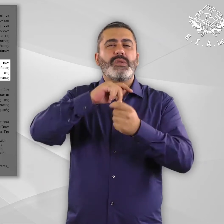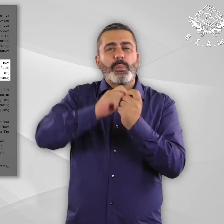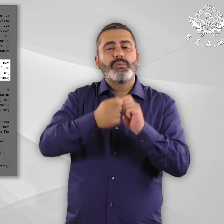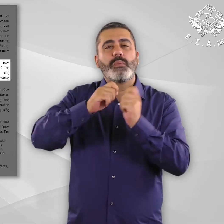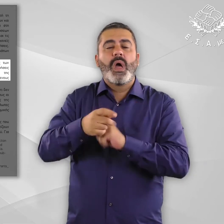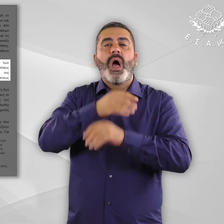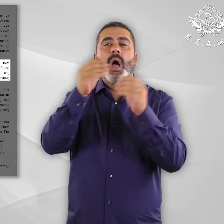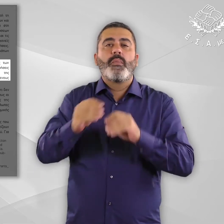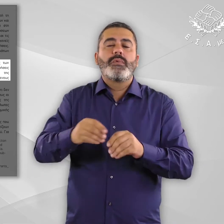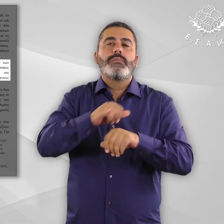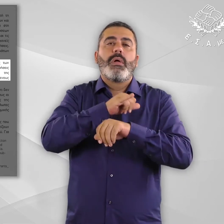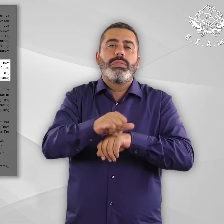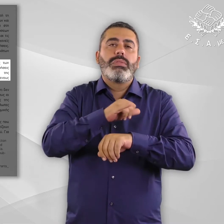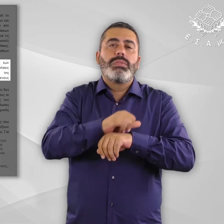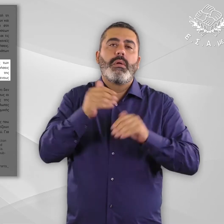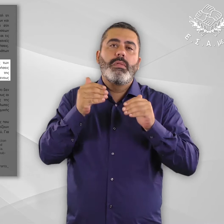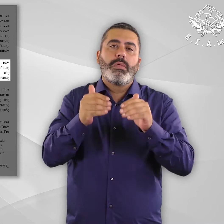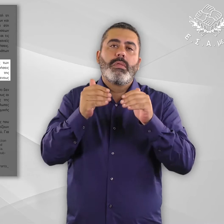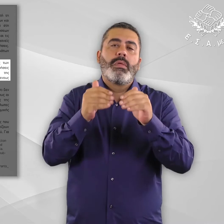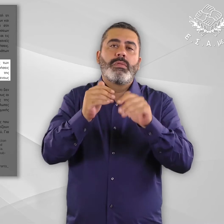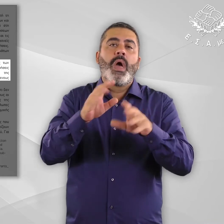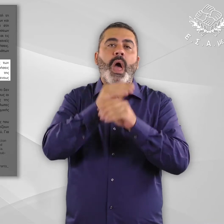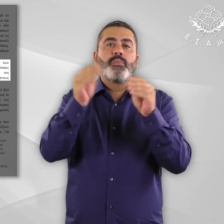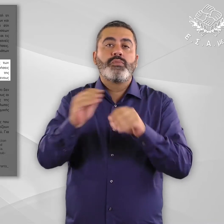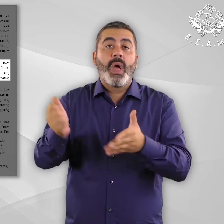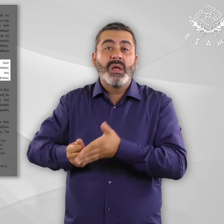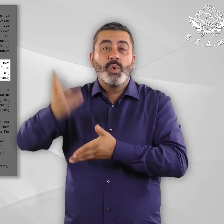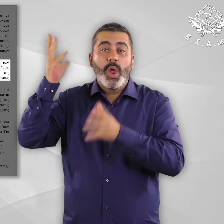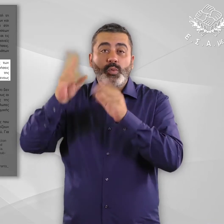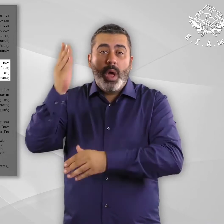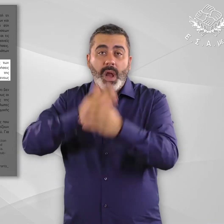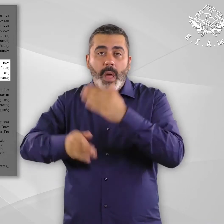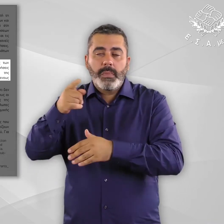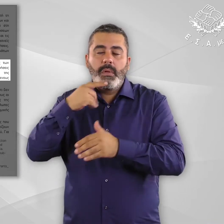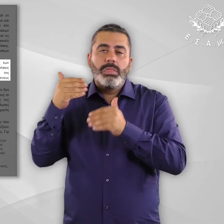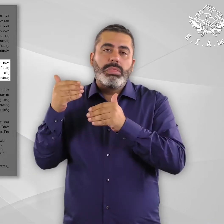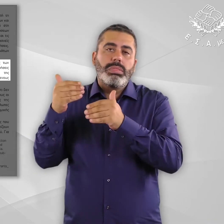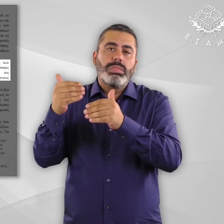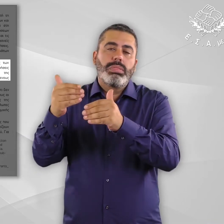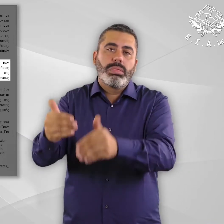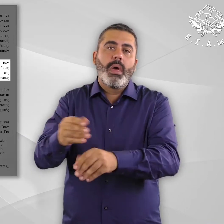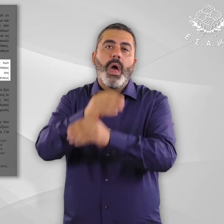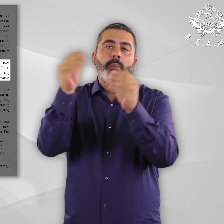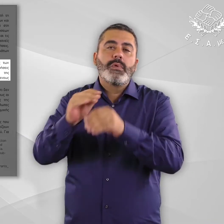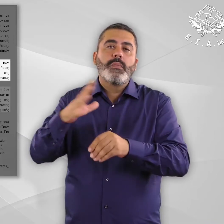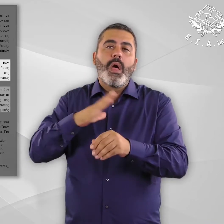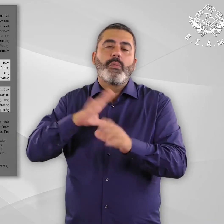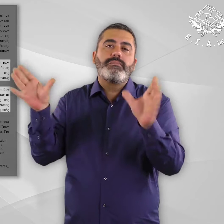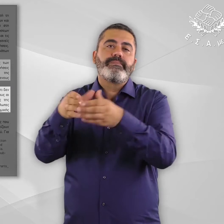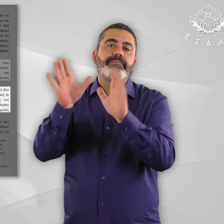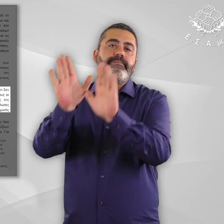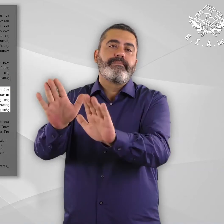καθυστερήσεις στην εγκαίρια εφαρμογή της αξιολόγησης της αναπηρίας κάθετως ευαλωτότητας σε όλους τους νεοεισαρχόμενους πρόσφυγες.